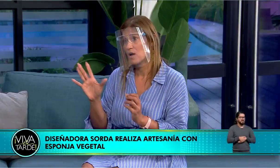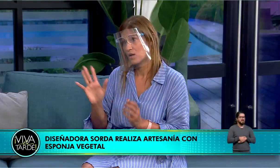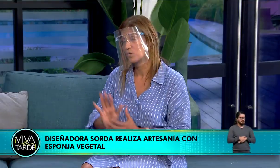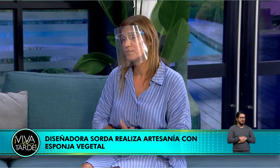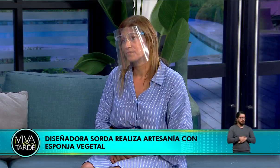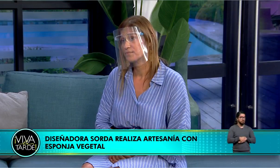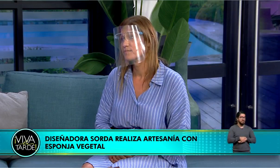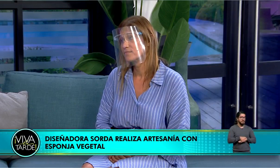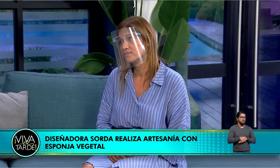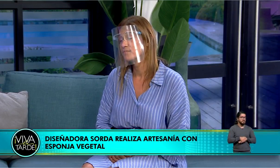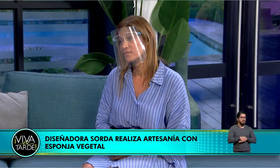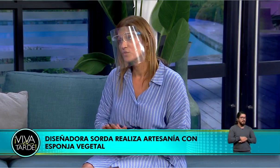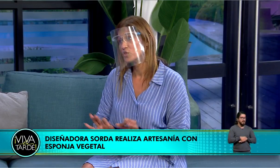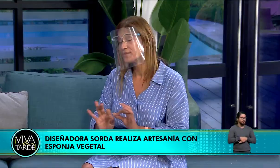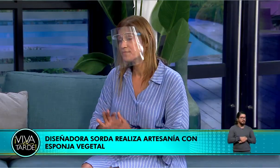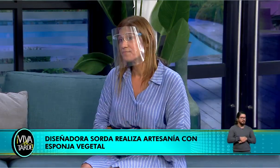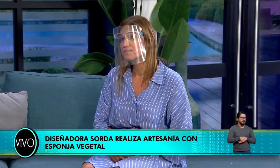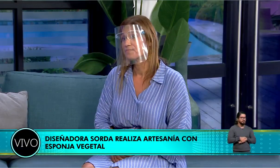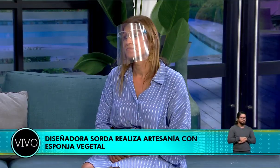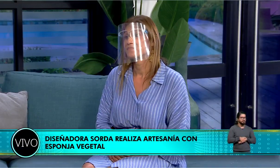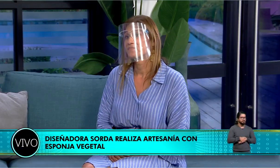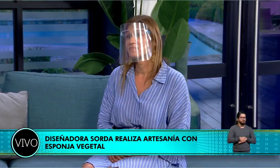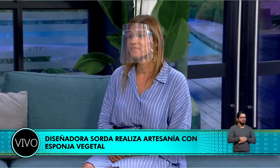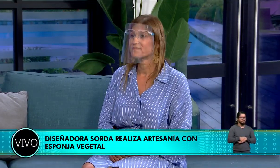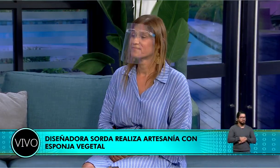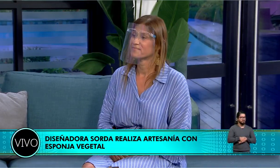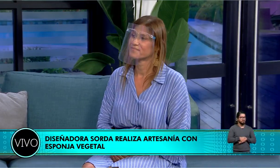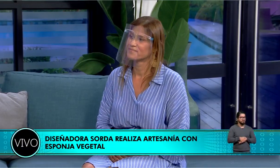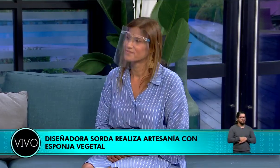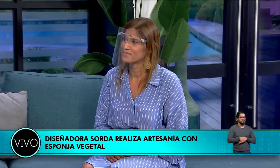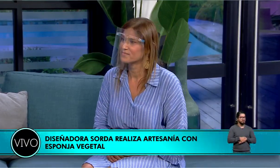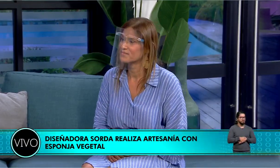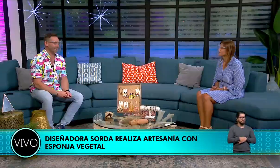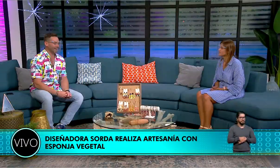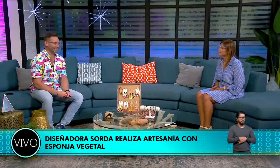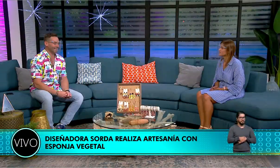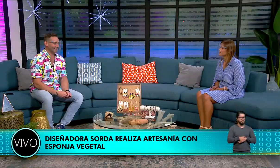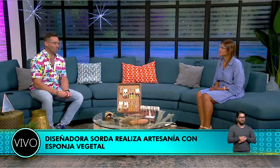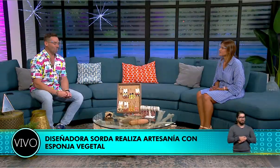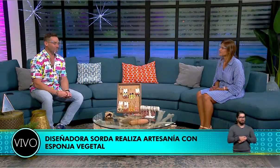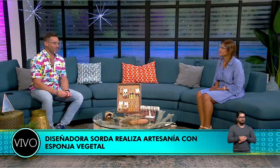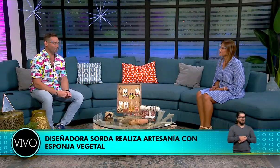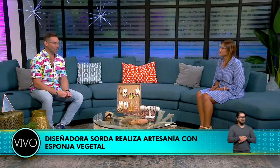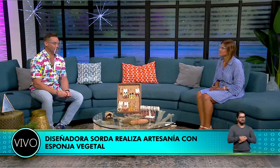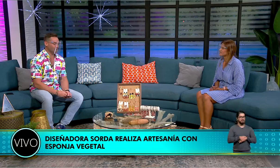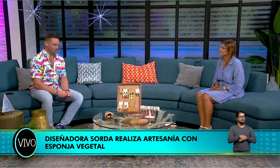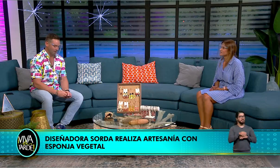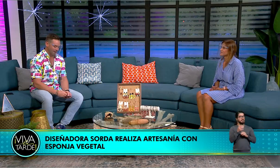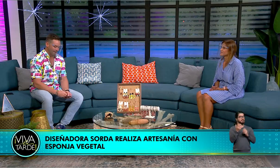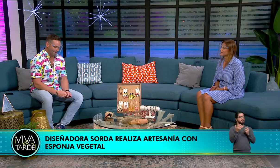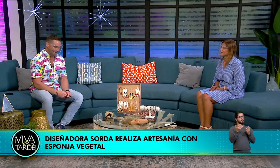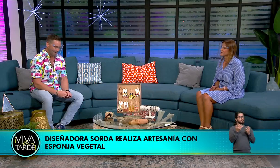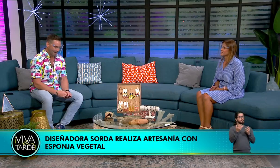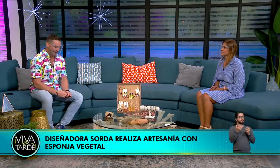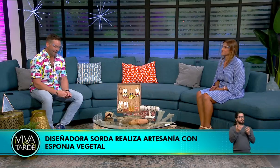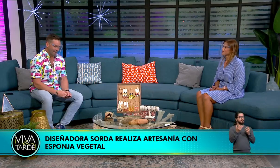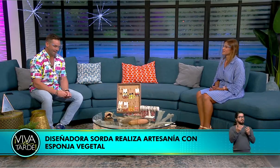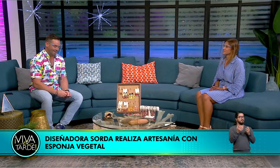Sí, exacto. Definitivamente, bien, bien importante. Yo quiero también entender cómo ha sido el proceso de